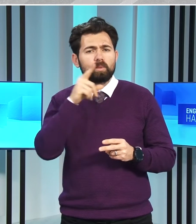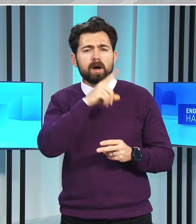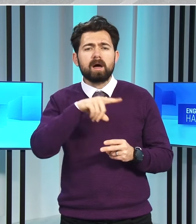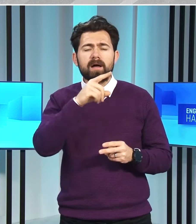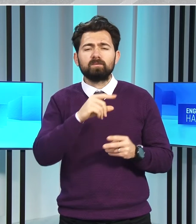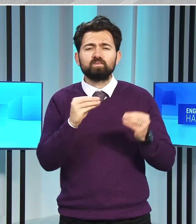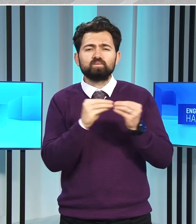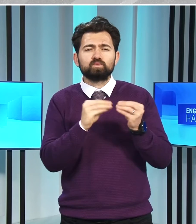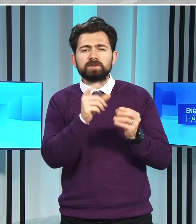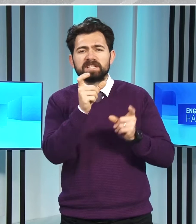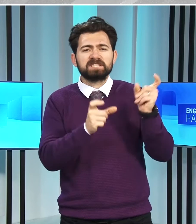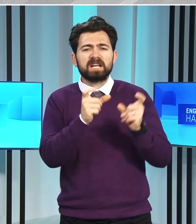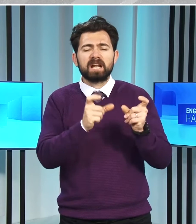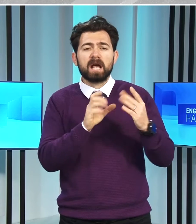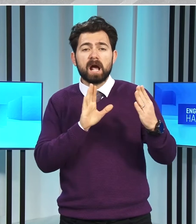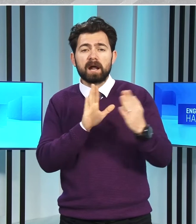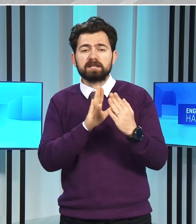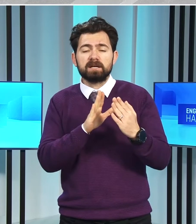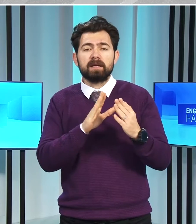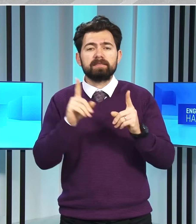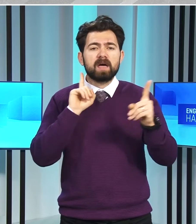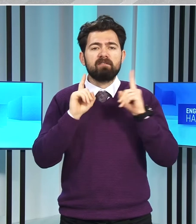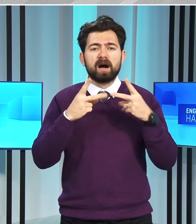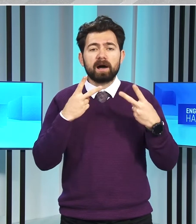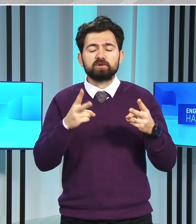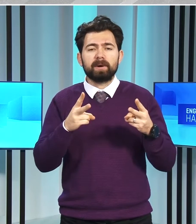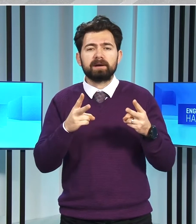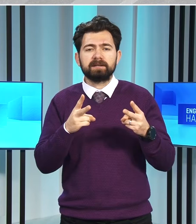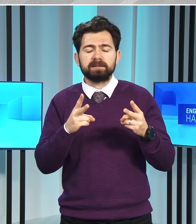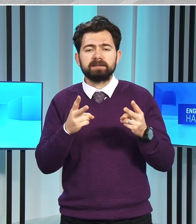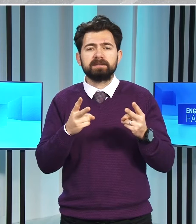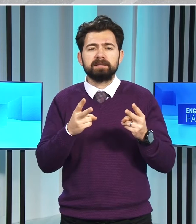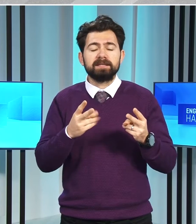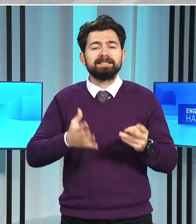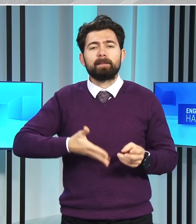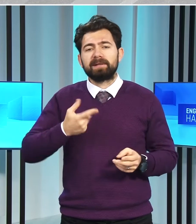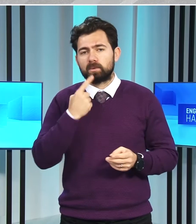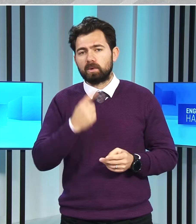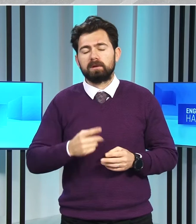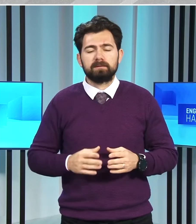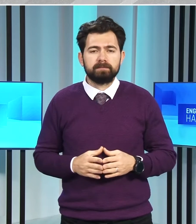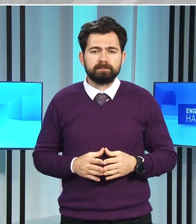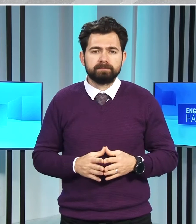failler aleyhine dava açmaktan imtina ettiği vurgulandı.